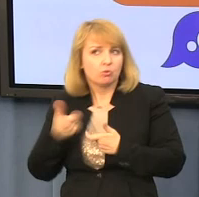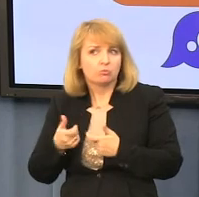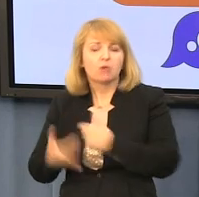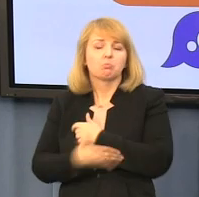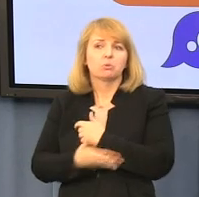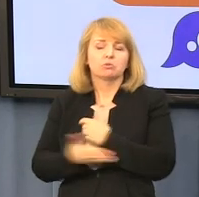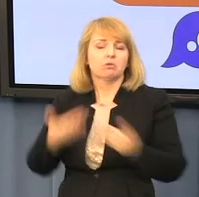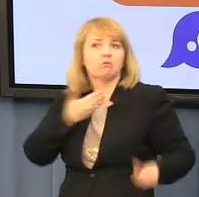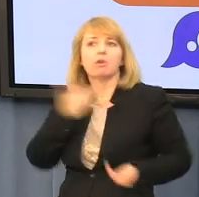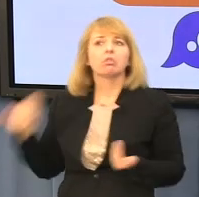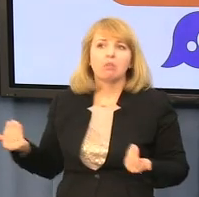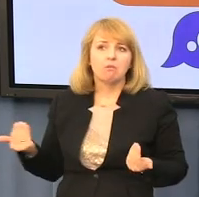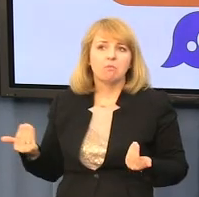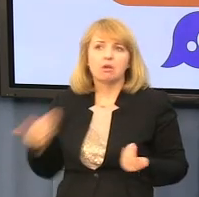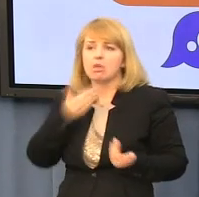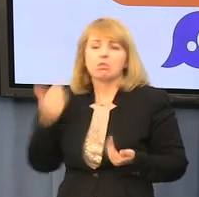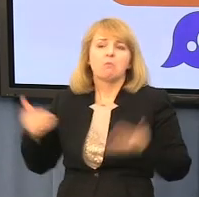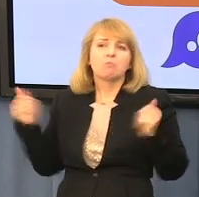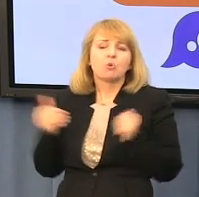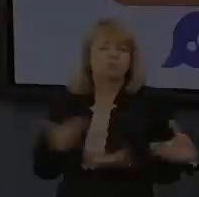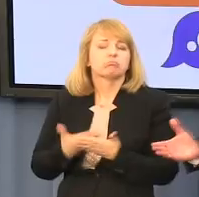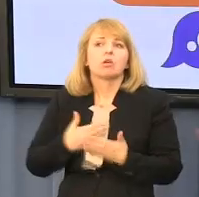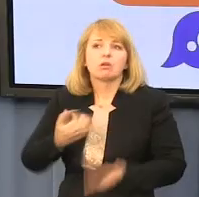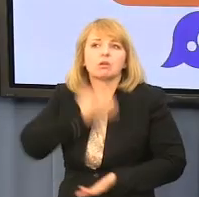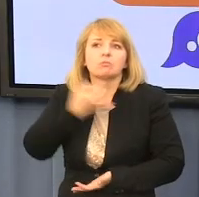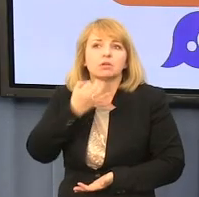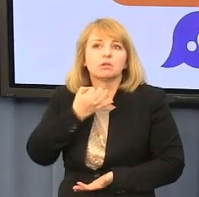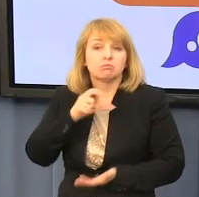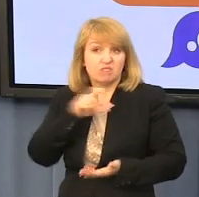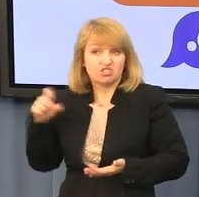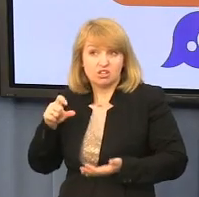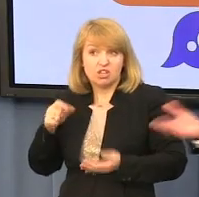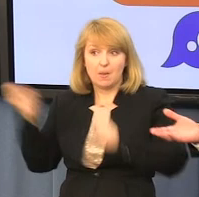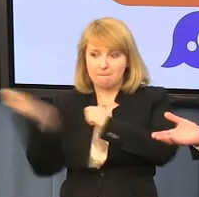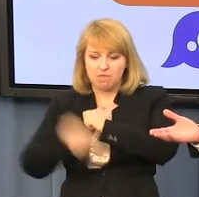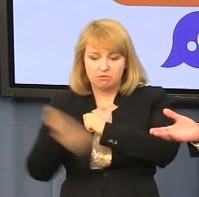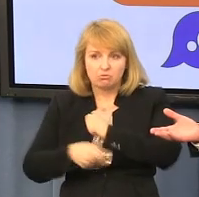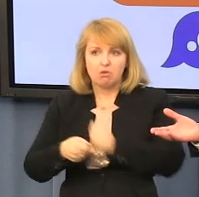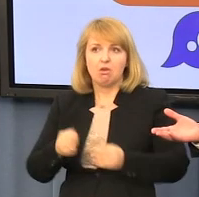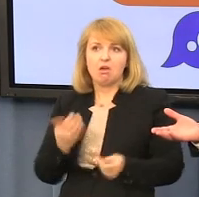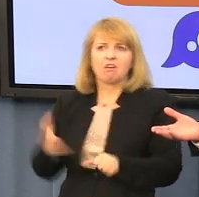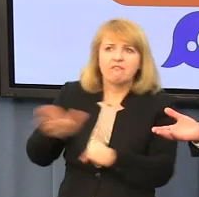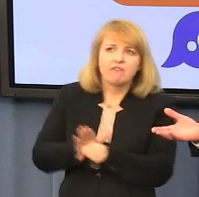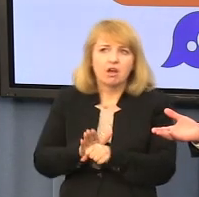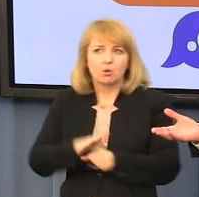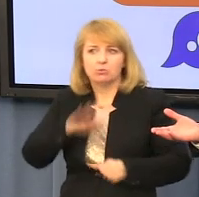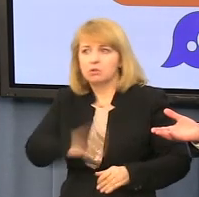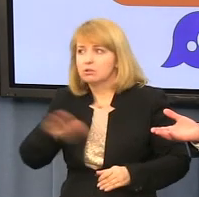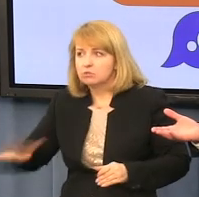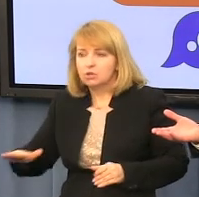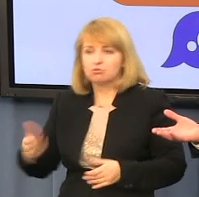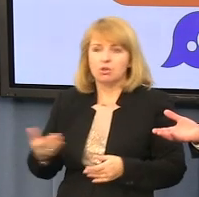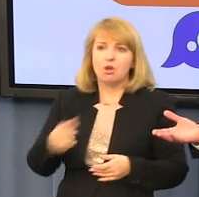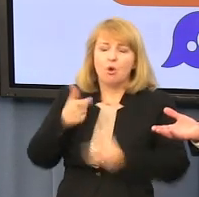najwyżej, ale nie ma żadnej możliwości egzekwowania tej kontroli. Bicie i gwałcenie dzieci, czy poprawność między państwa i